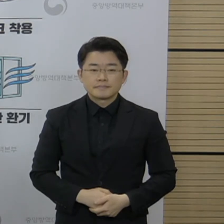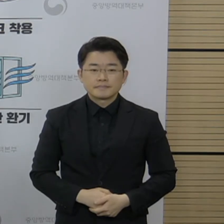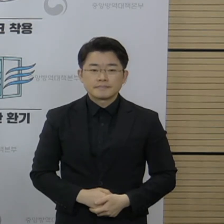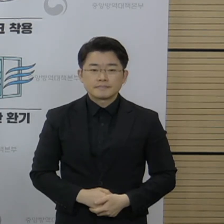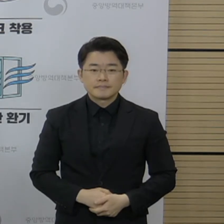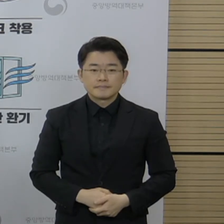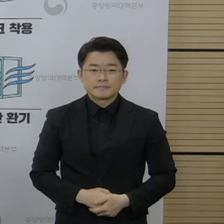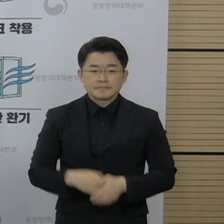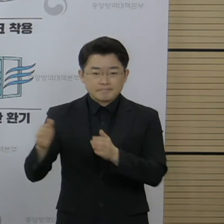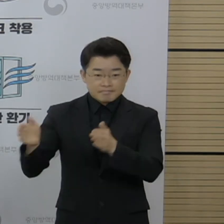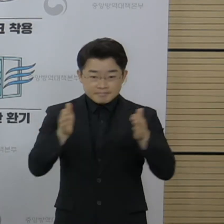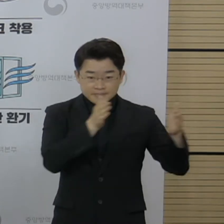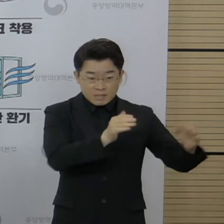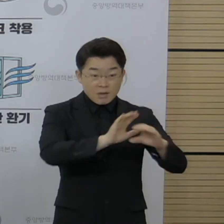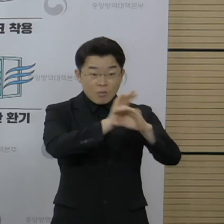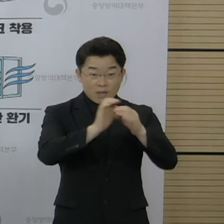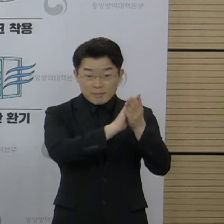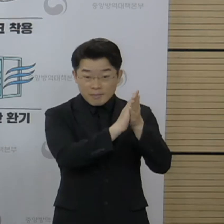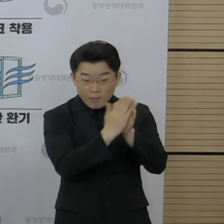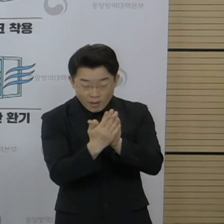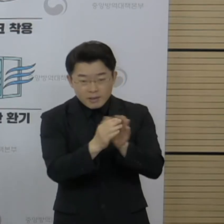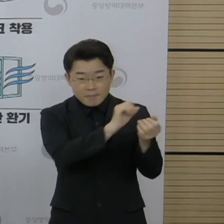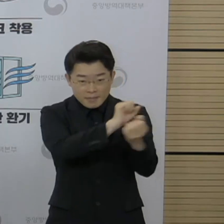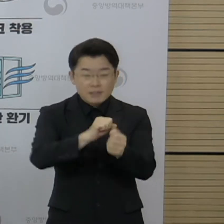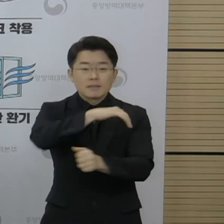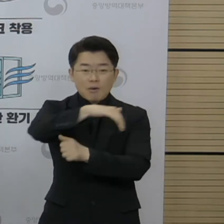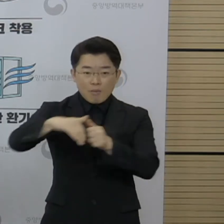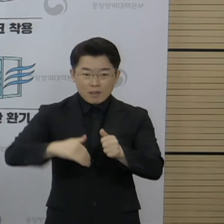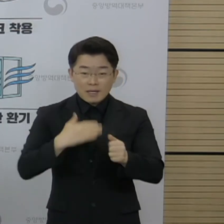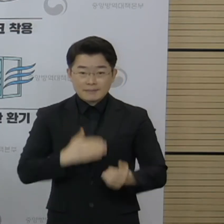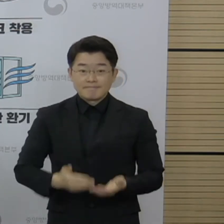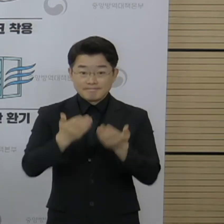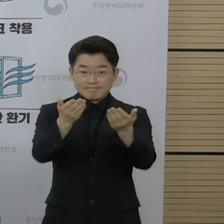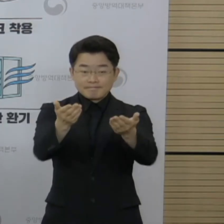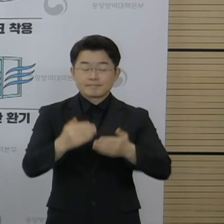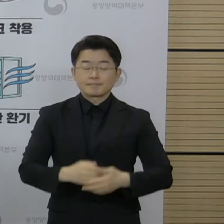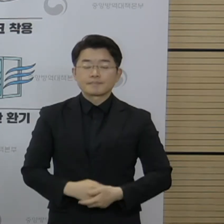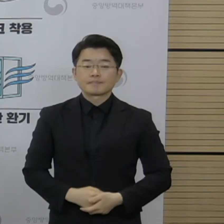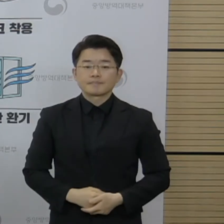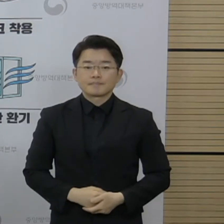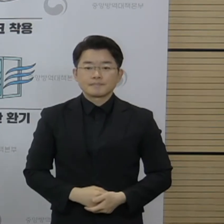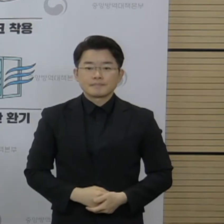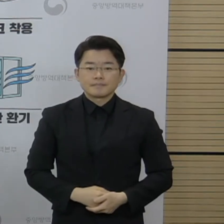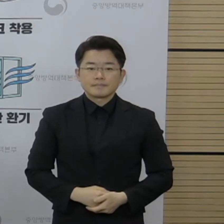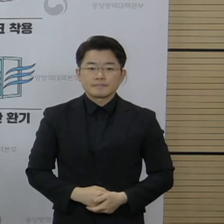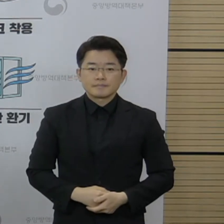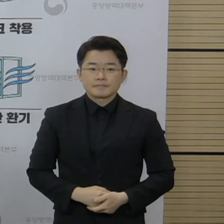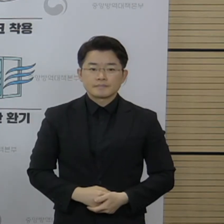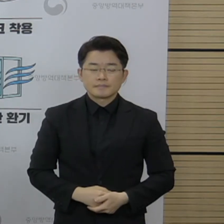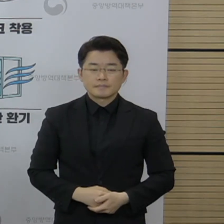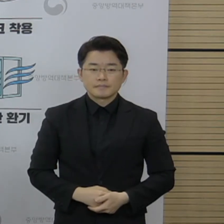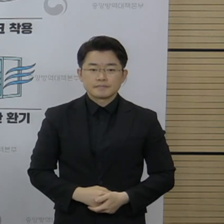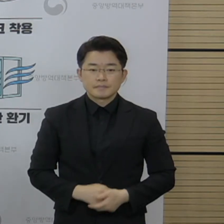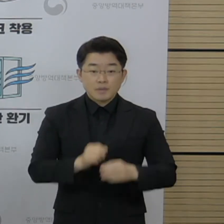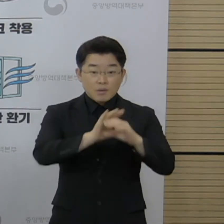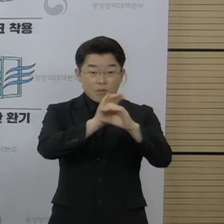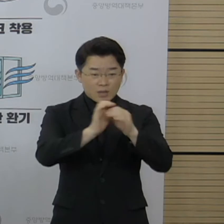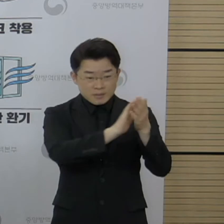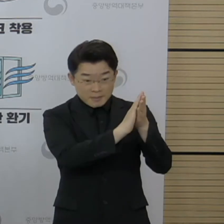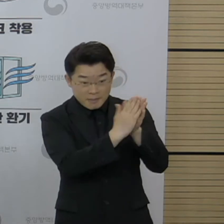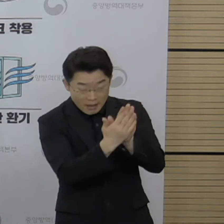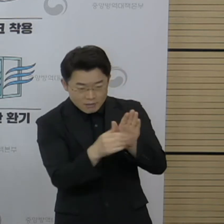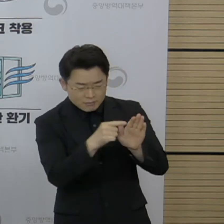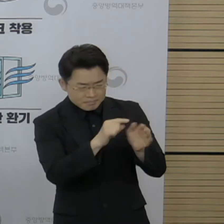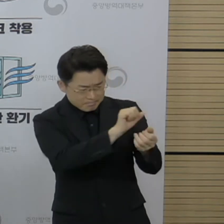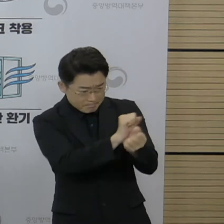다음은 변이 바이러스 현황과 대응 방안에 대해서 설명드리도록 하겠습니다. 변이 바이러스 감시 강화를